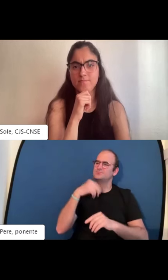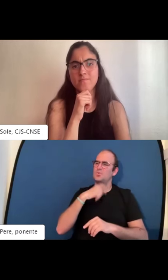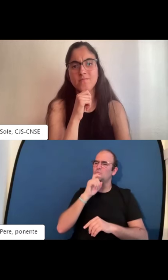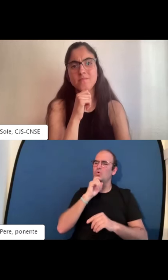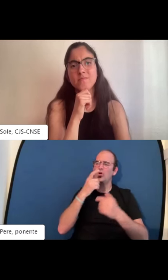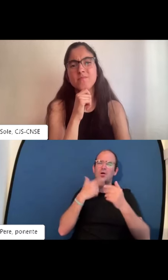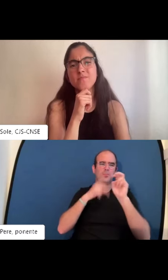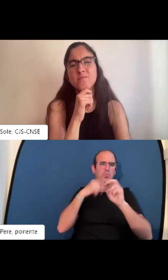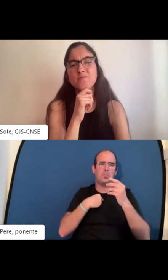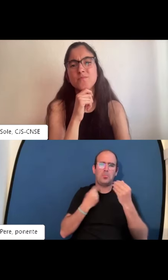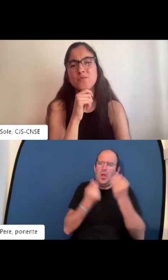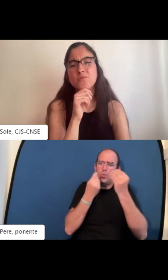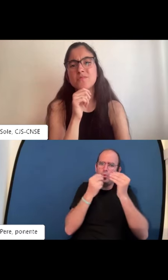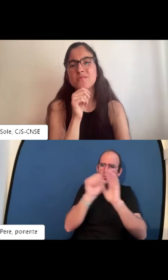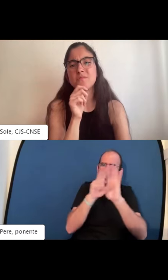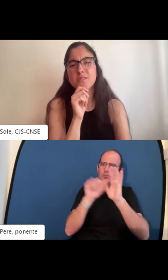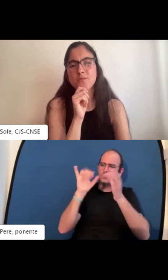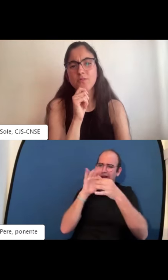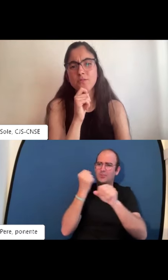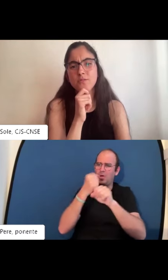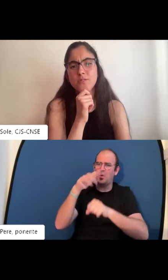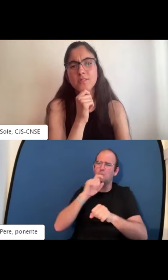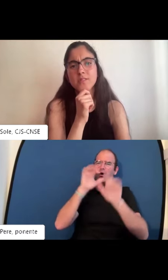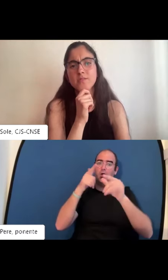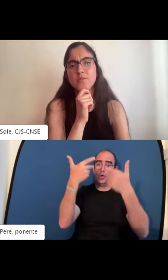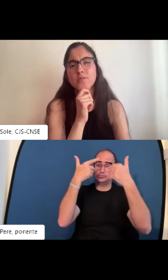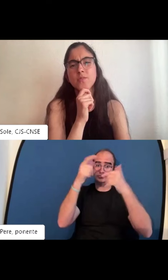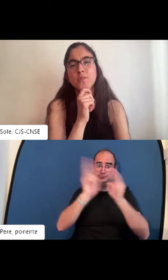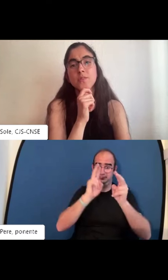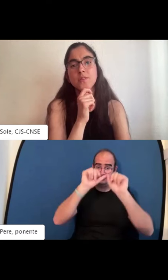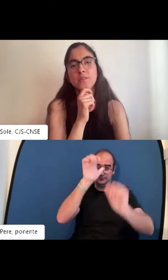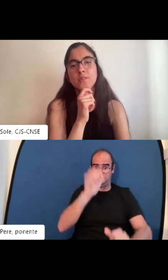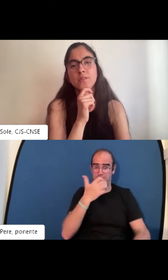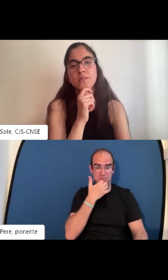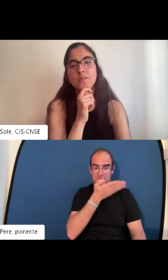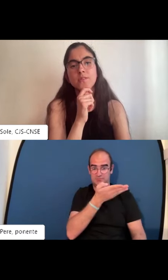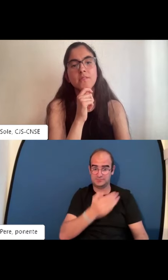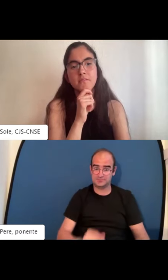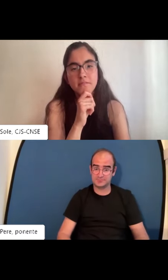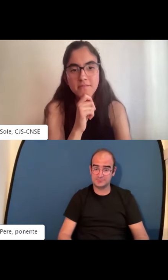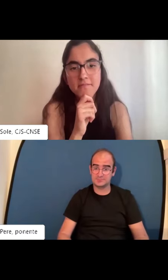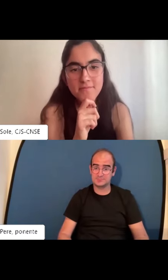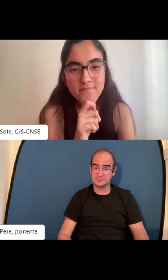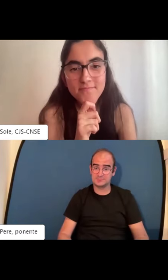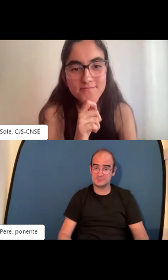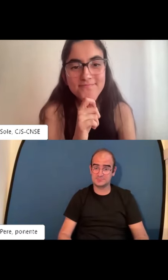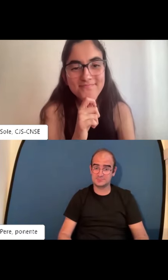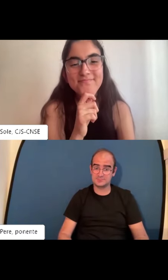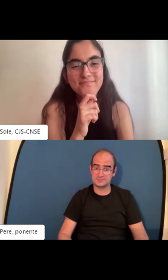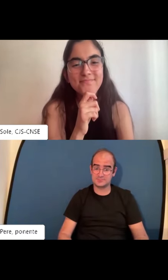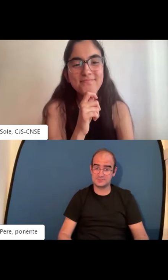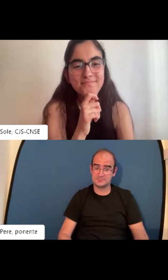es verdad que con la inteligencia artificial podemos mejorar nuestro currículum y